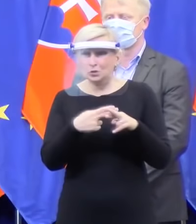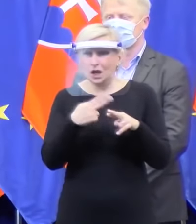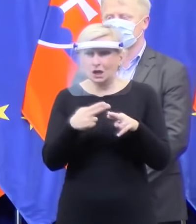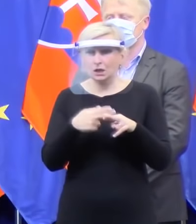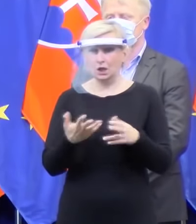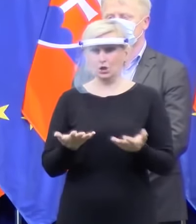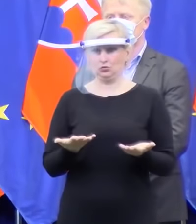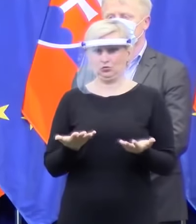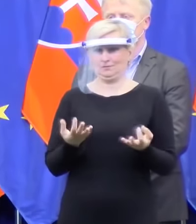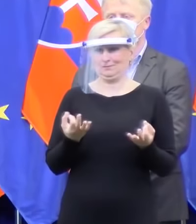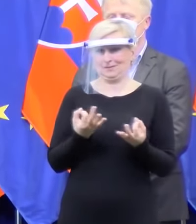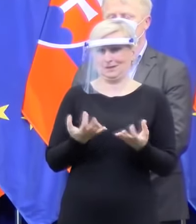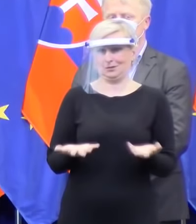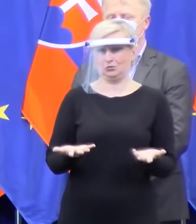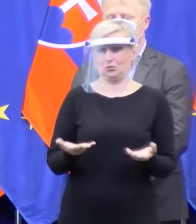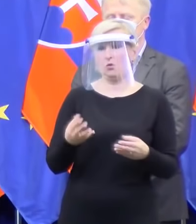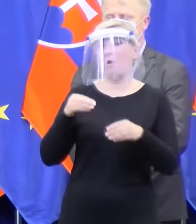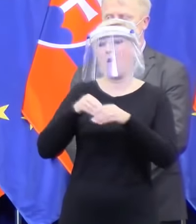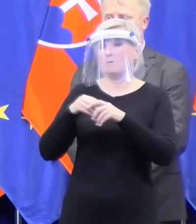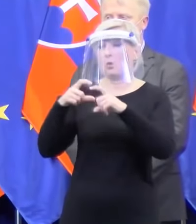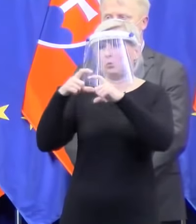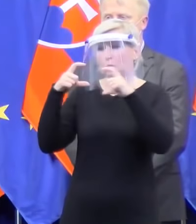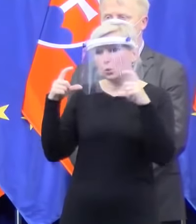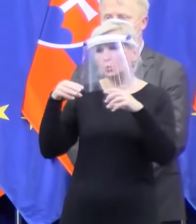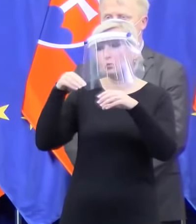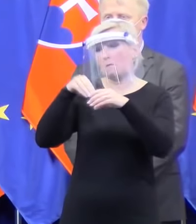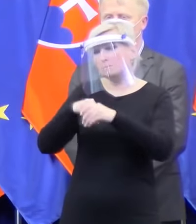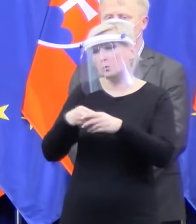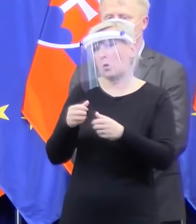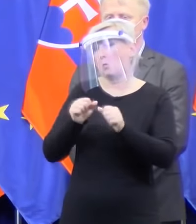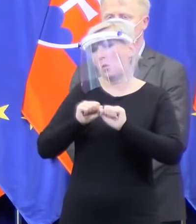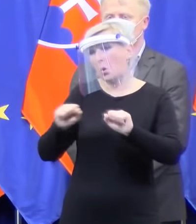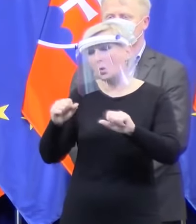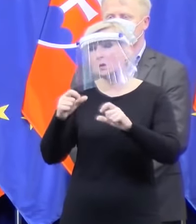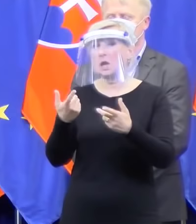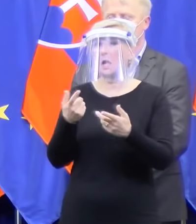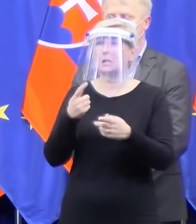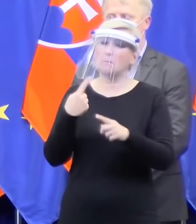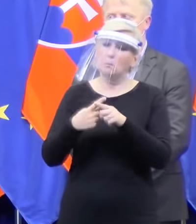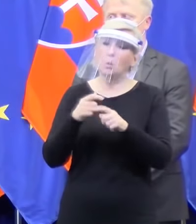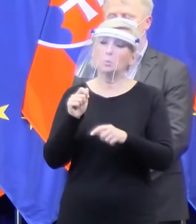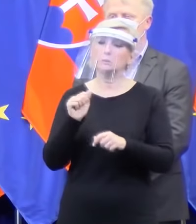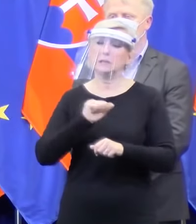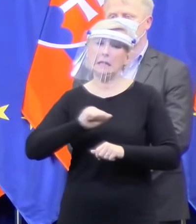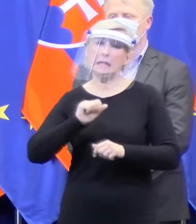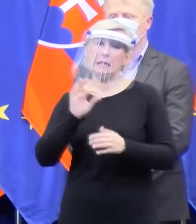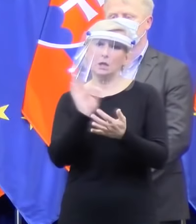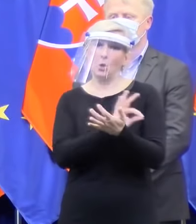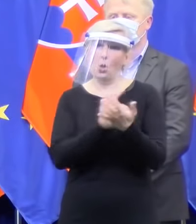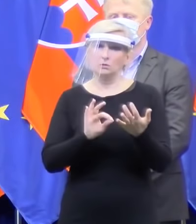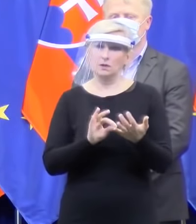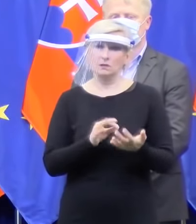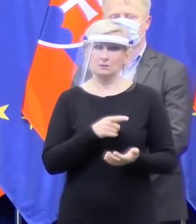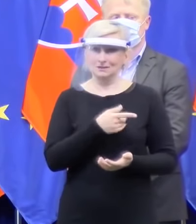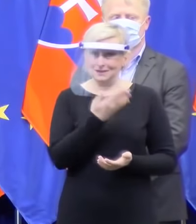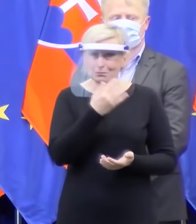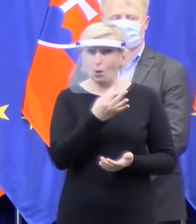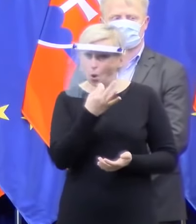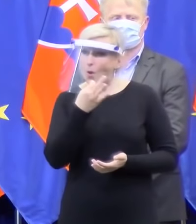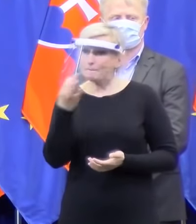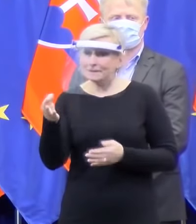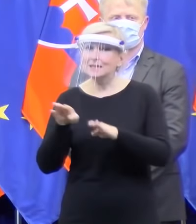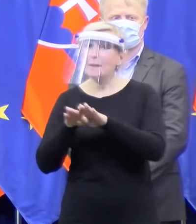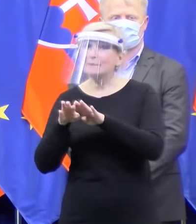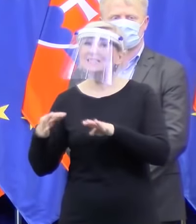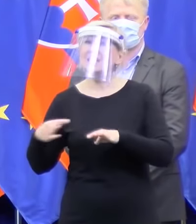No a pritom tam boli aj tieto rýchlo testy. No ale vy sa opýtali ministerstva zdravotníctva, či ich potrebujeme tie rýchlo testy? Nie. A však prišla taká ponuka.